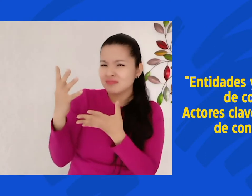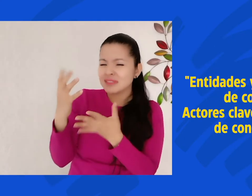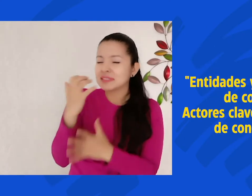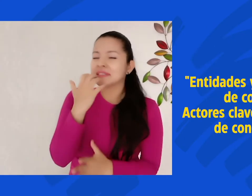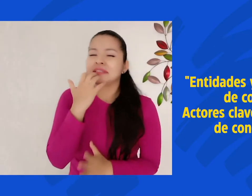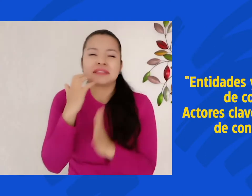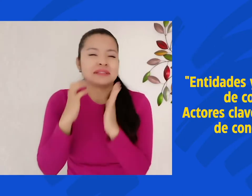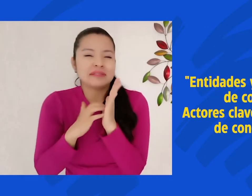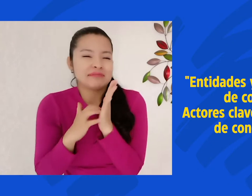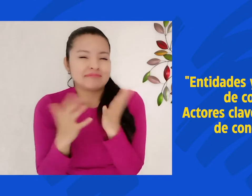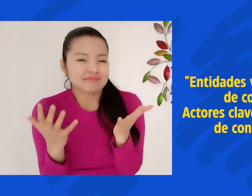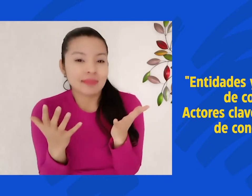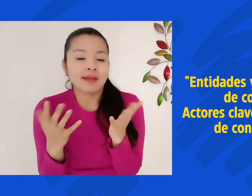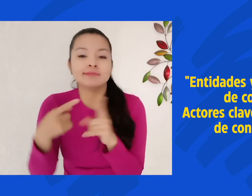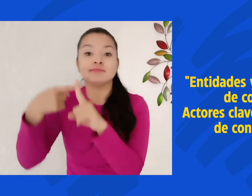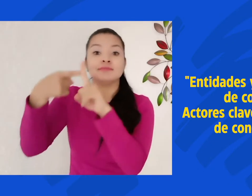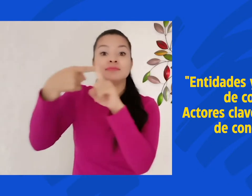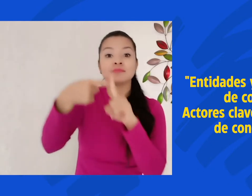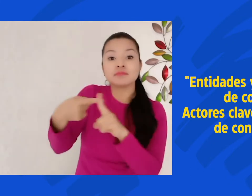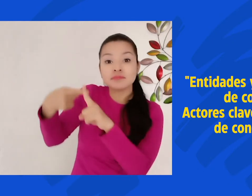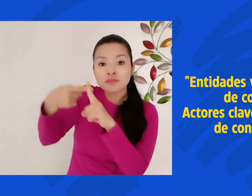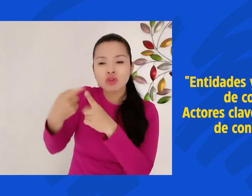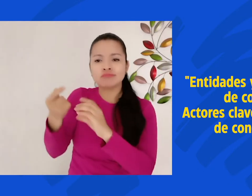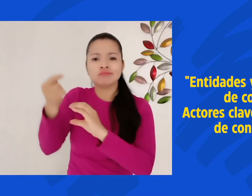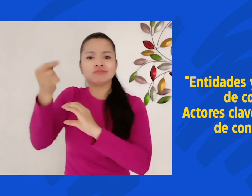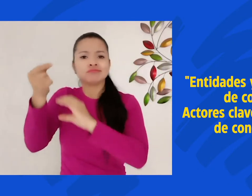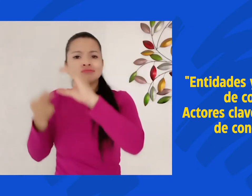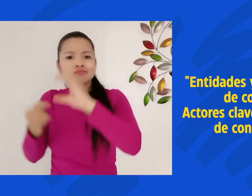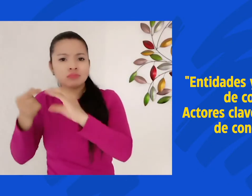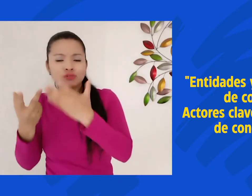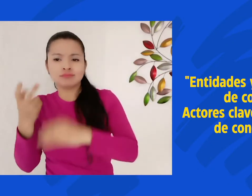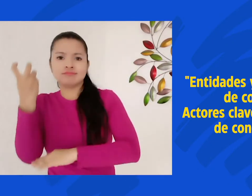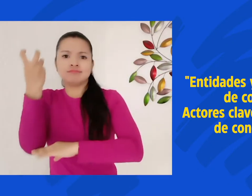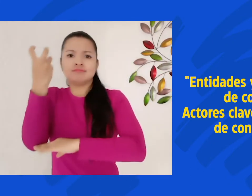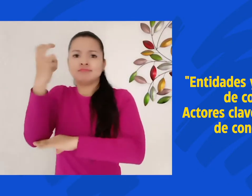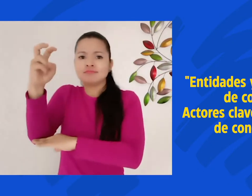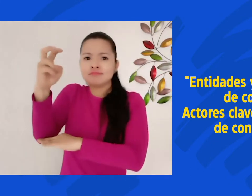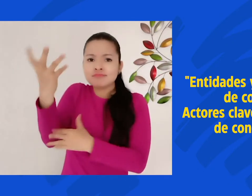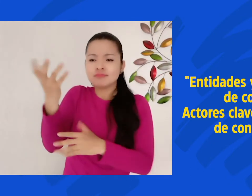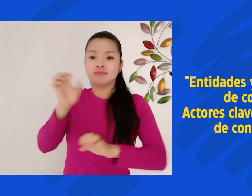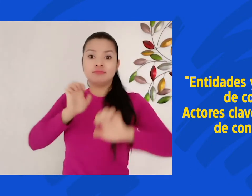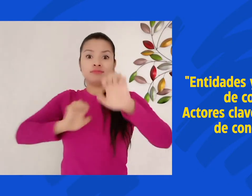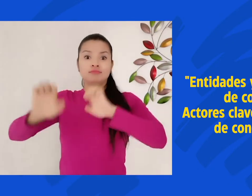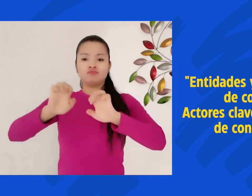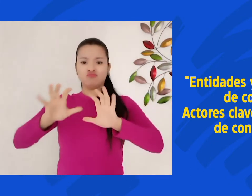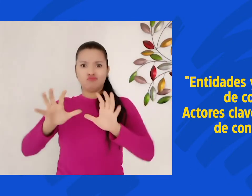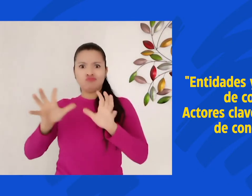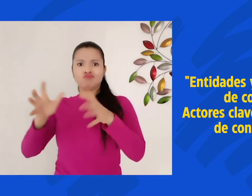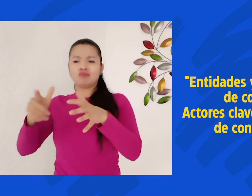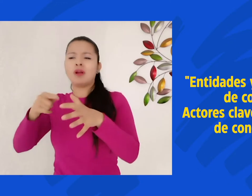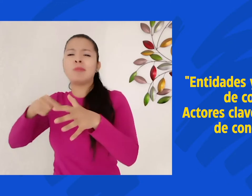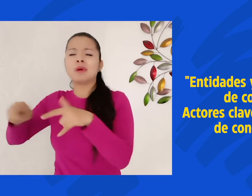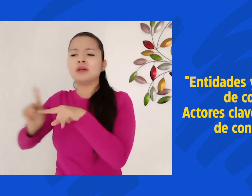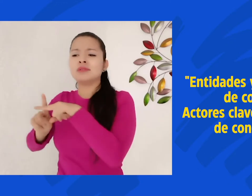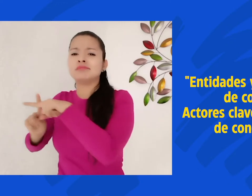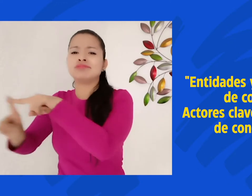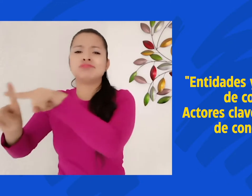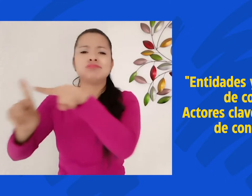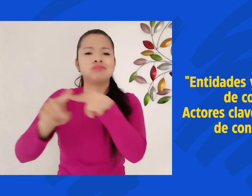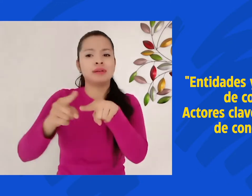son la Procuraduría, la Contraloría, Fiscalía, Defensoría del Pueblo, entre otras,